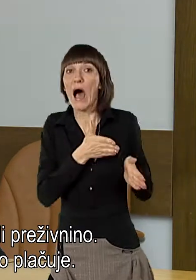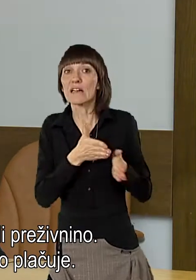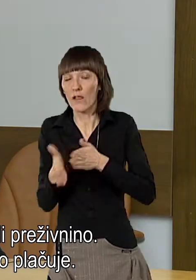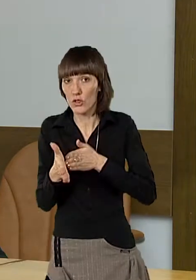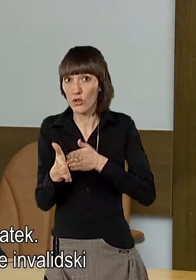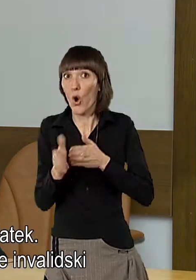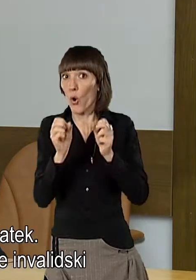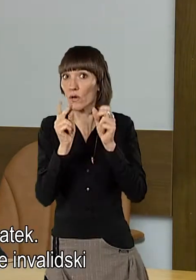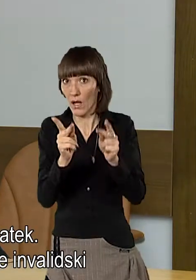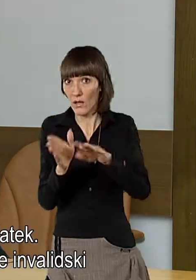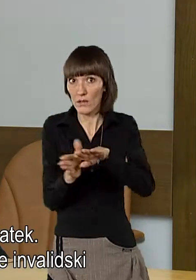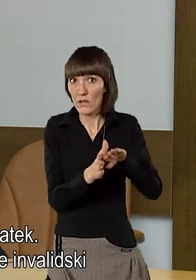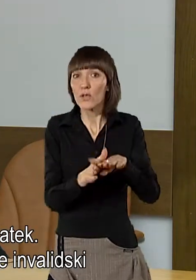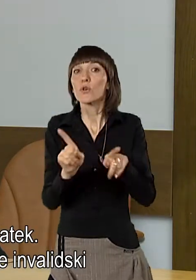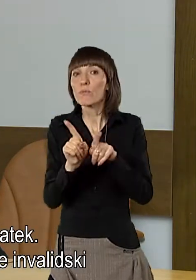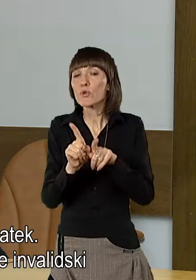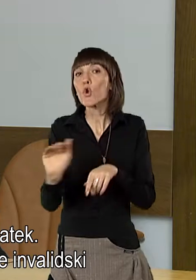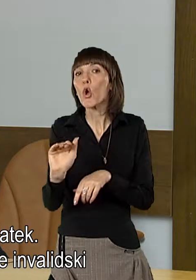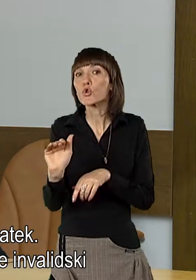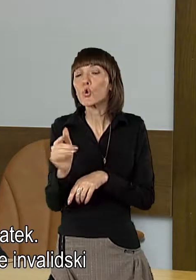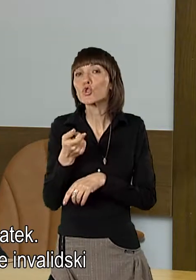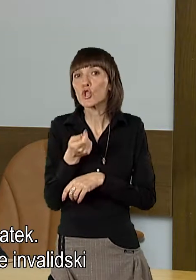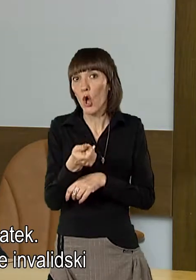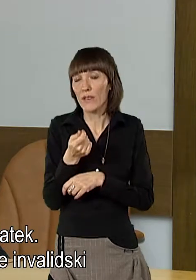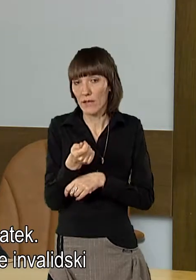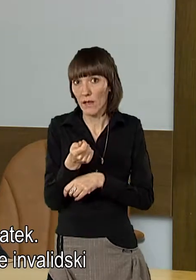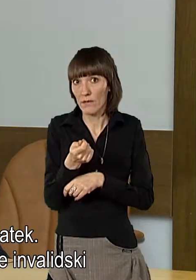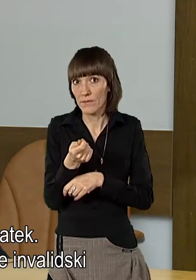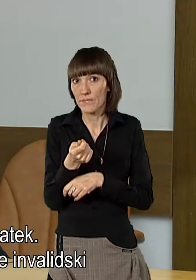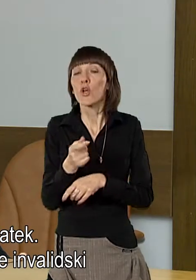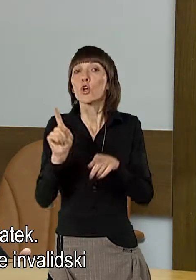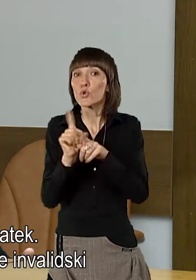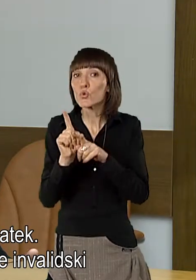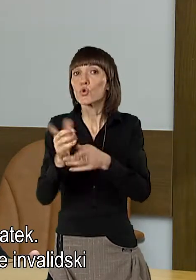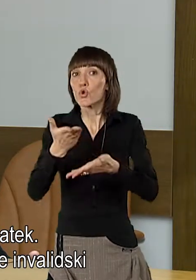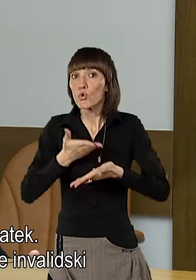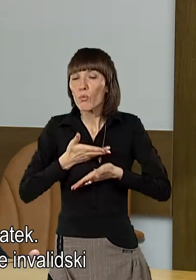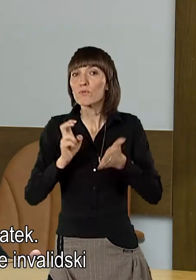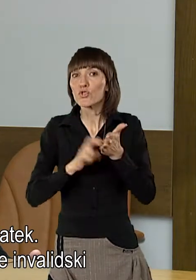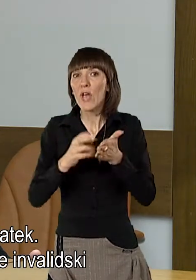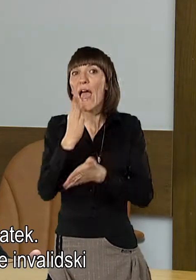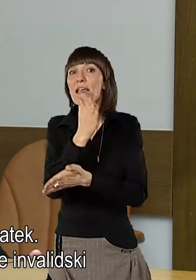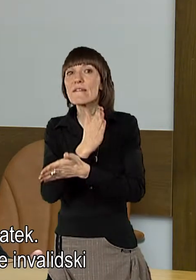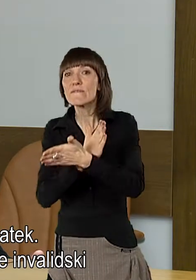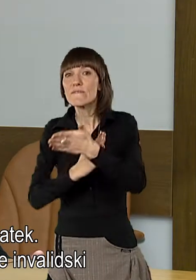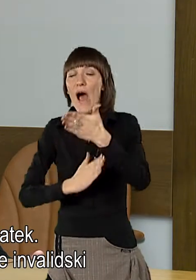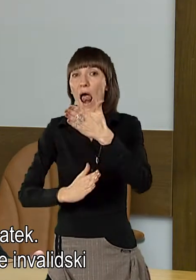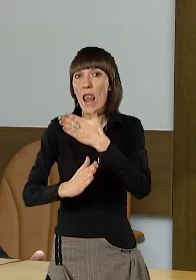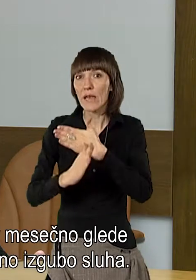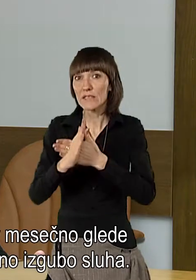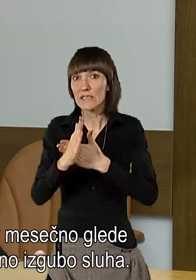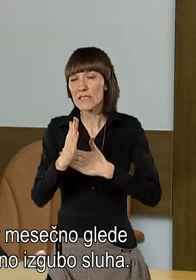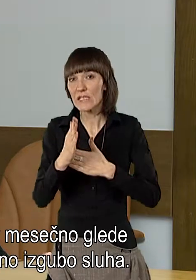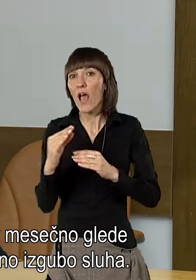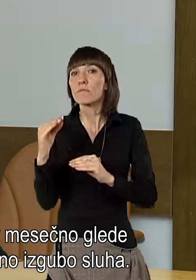plačuje preživnino in pa v bistvu otroški dodatek. Seveda poleg tega dobim še invalidski